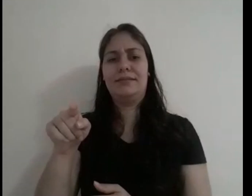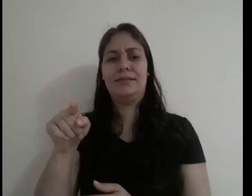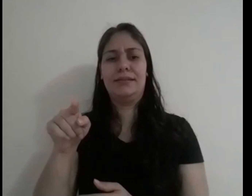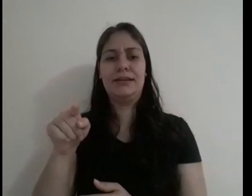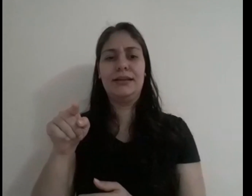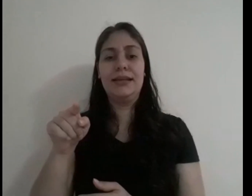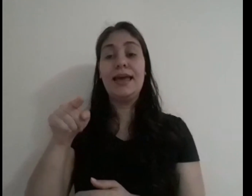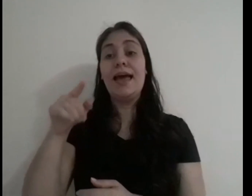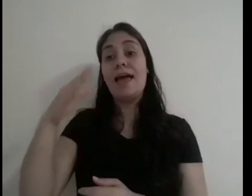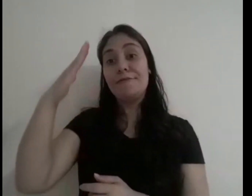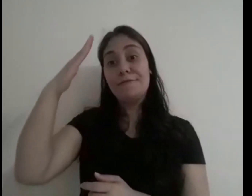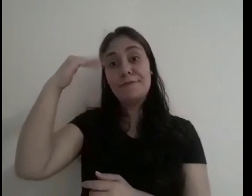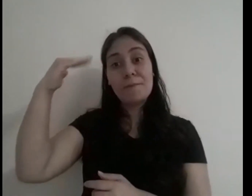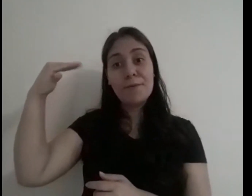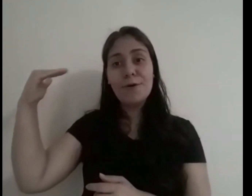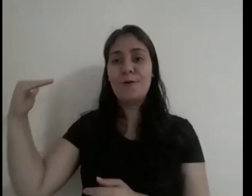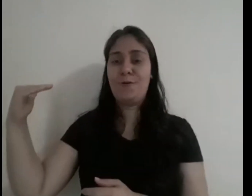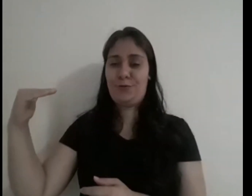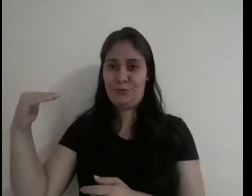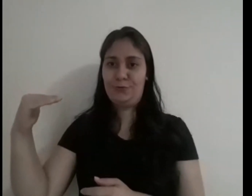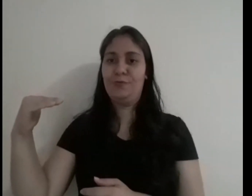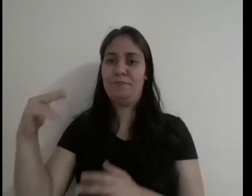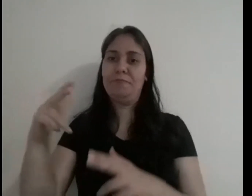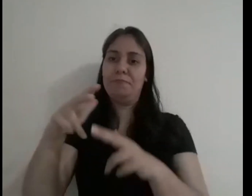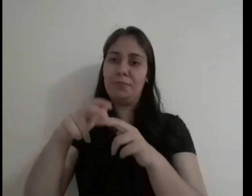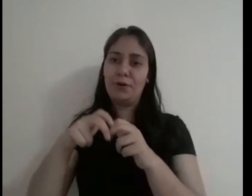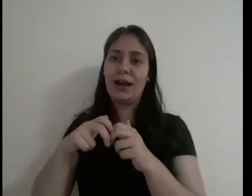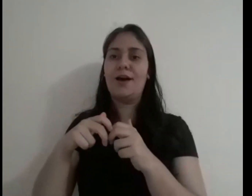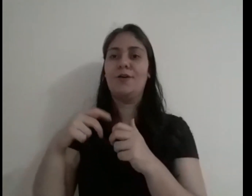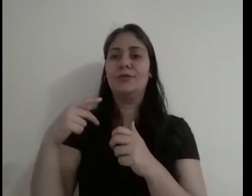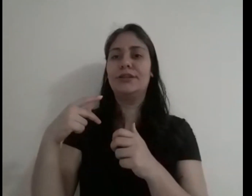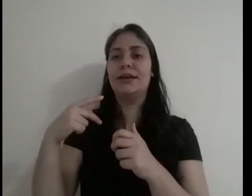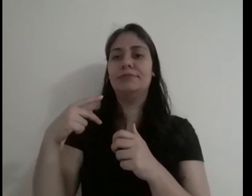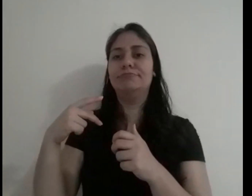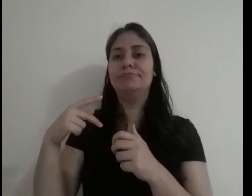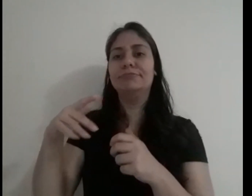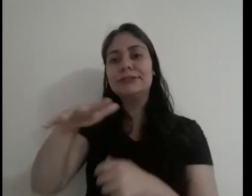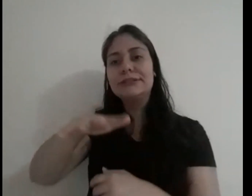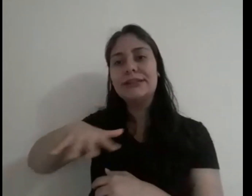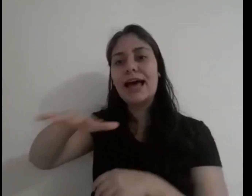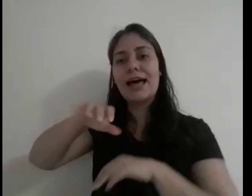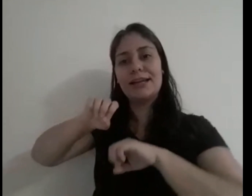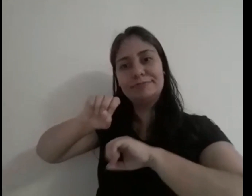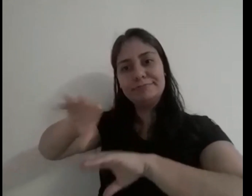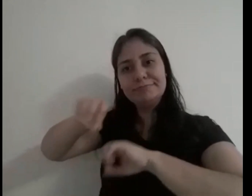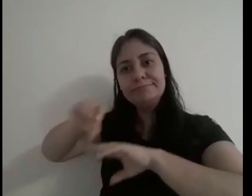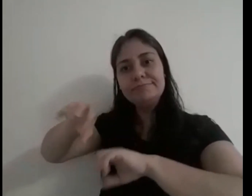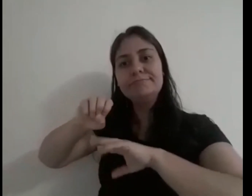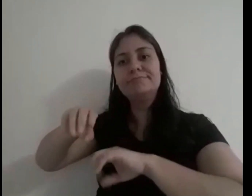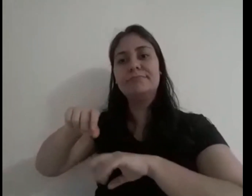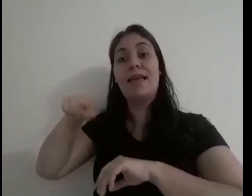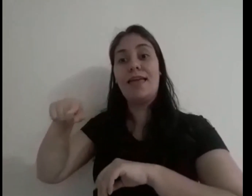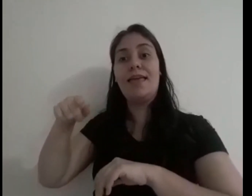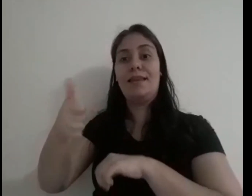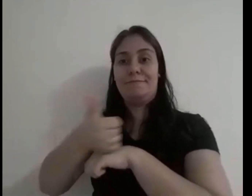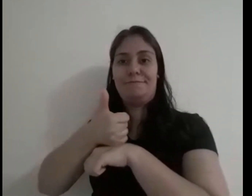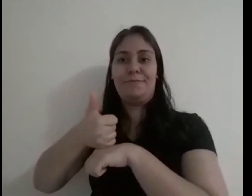Era famoso na área de educação, era um profissional da